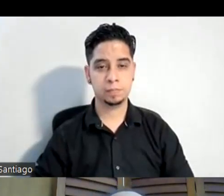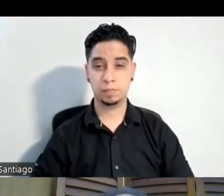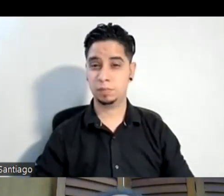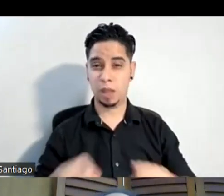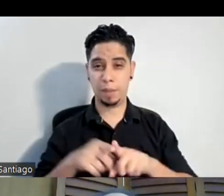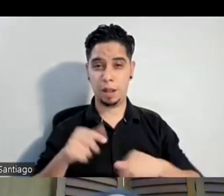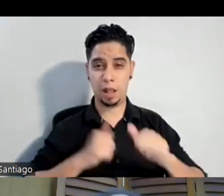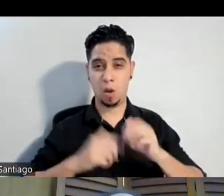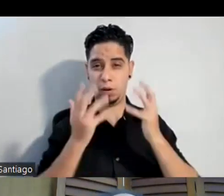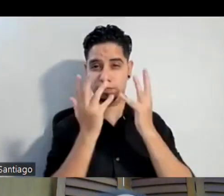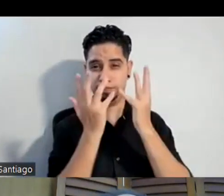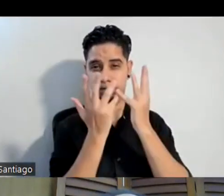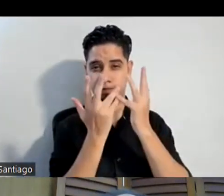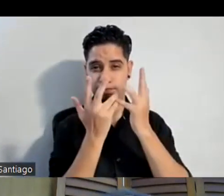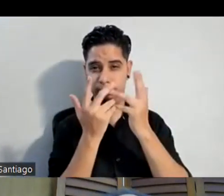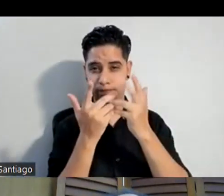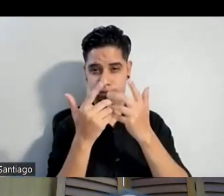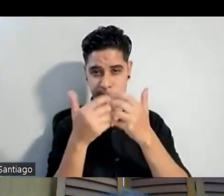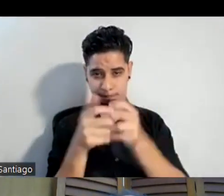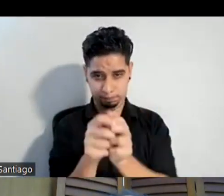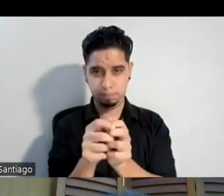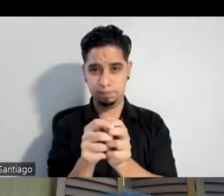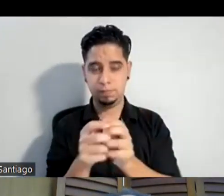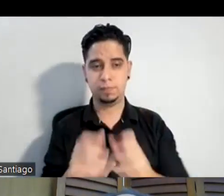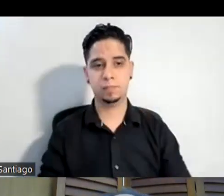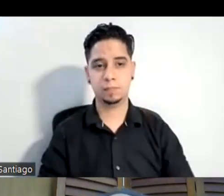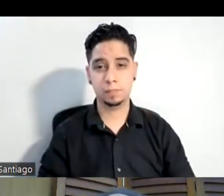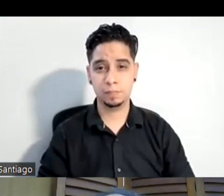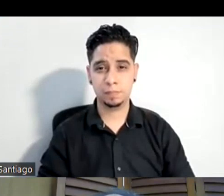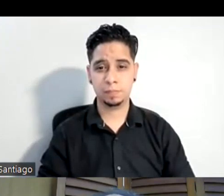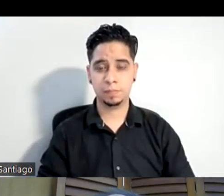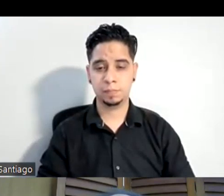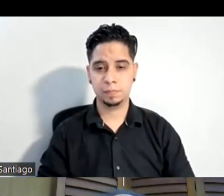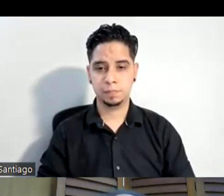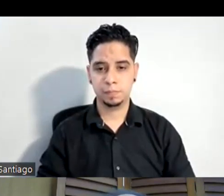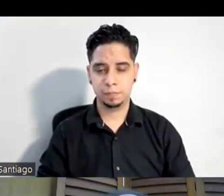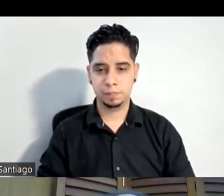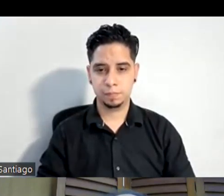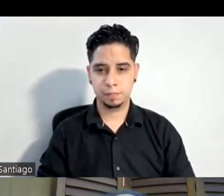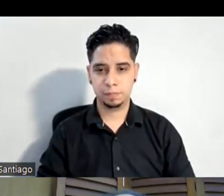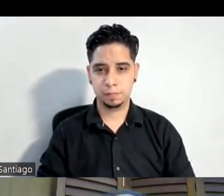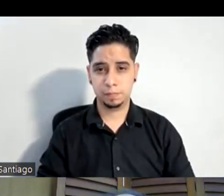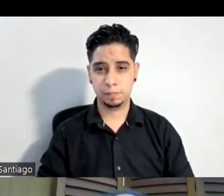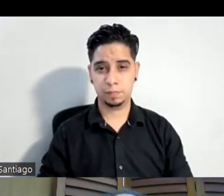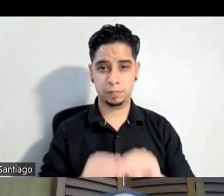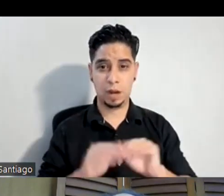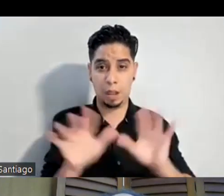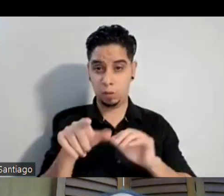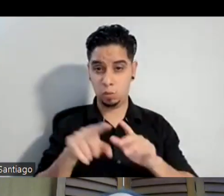digo siempre que hacer la bolita y entonces obviamente tu carrera empezaste chiquita pero